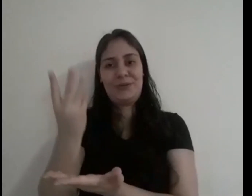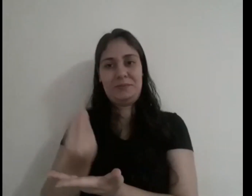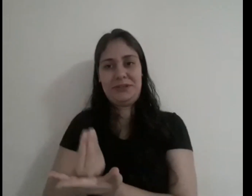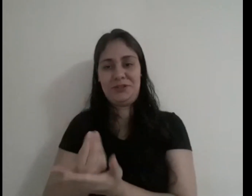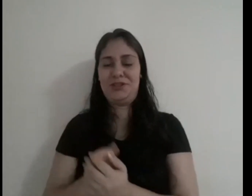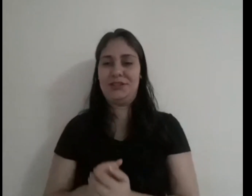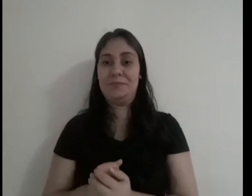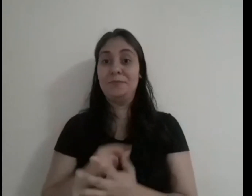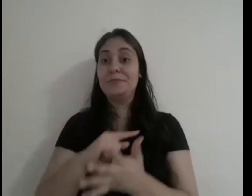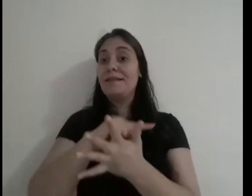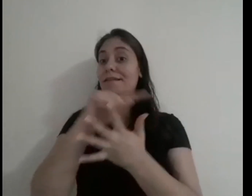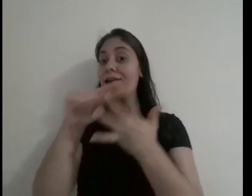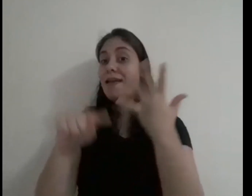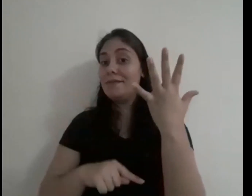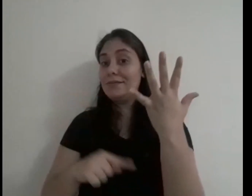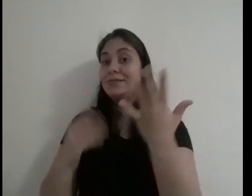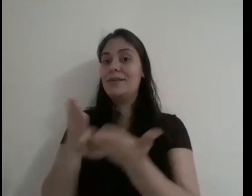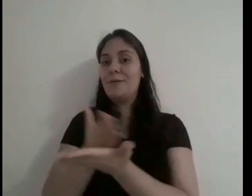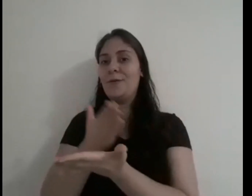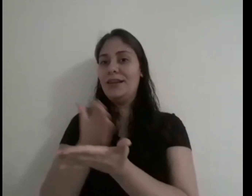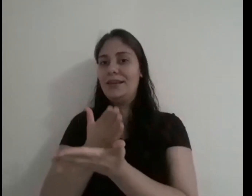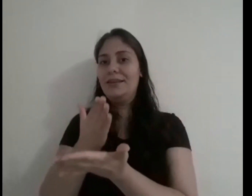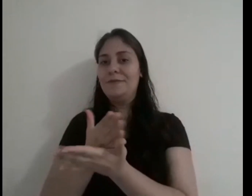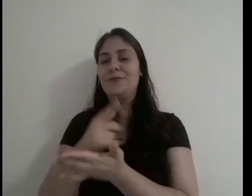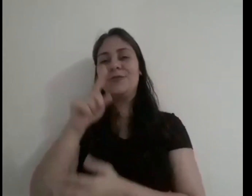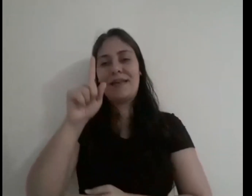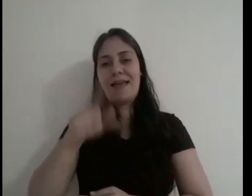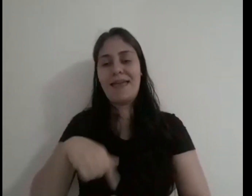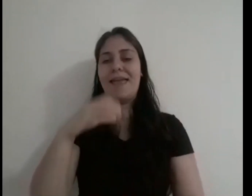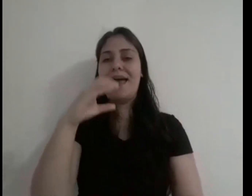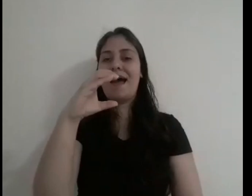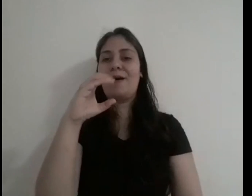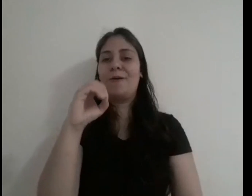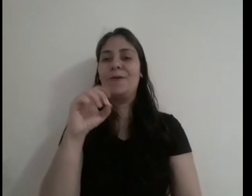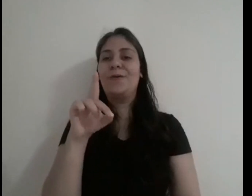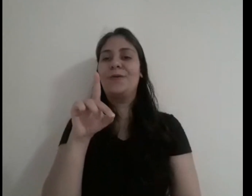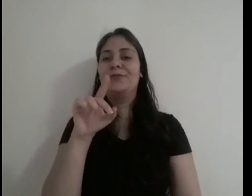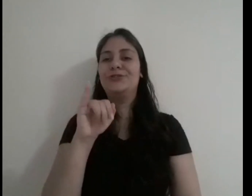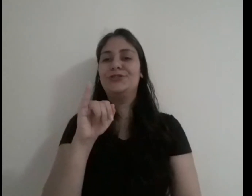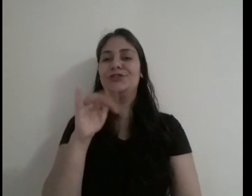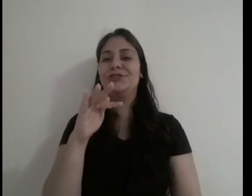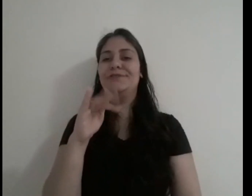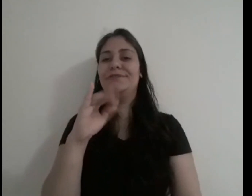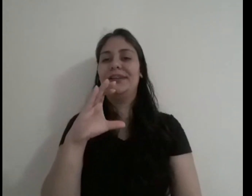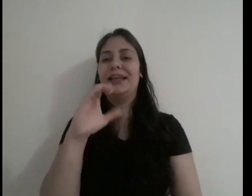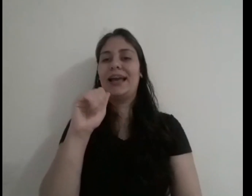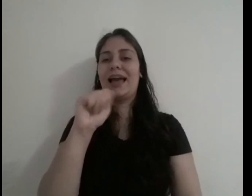Então, são as cinco obras da codificação. Por isso, o nome Codificação.